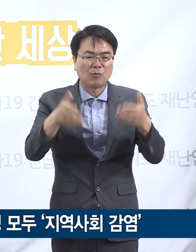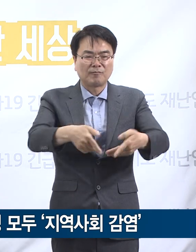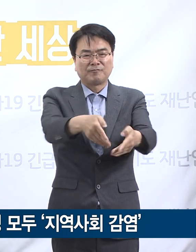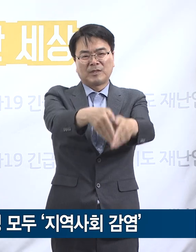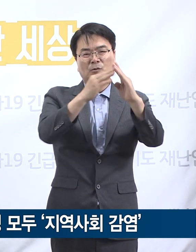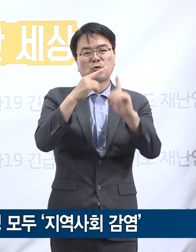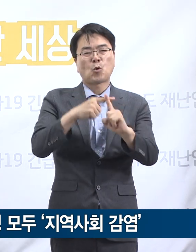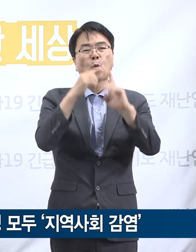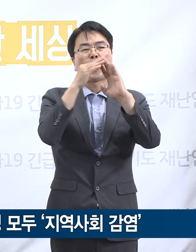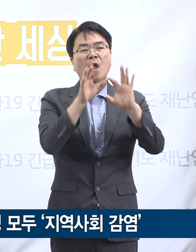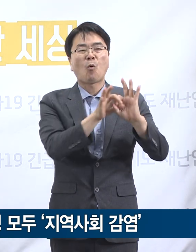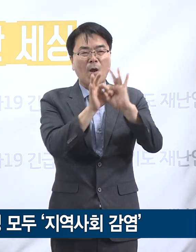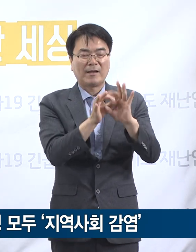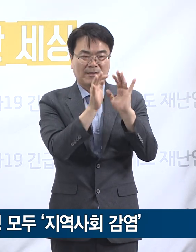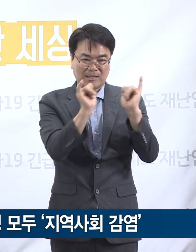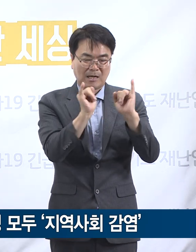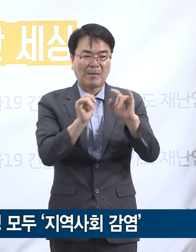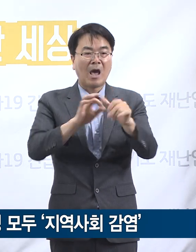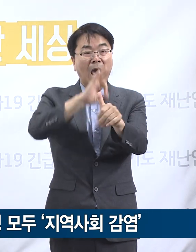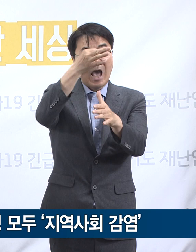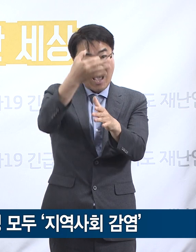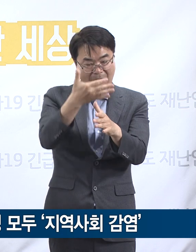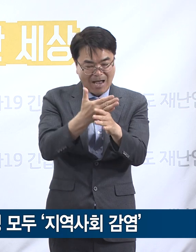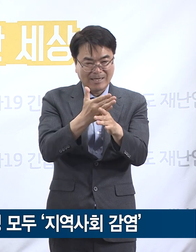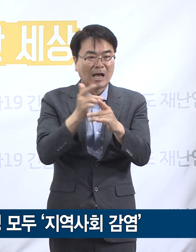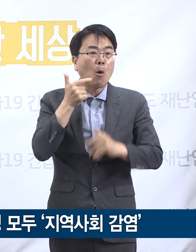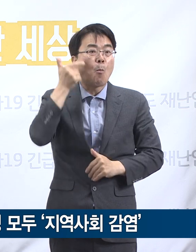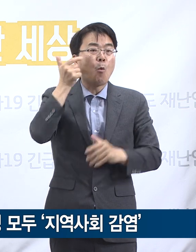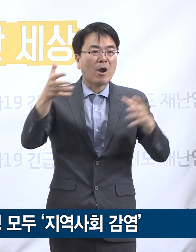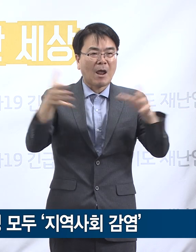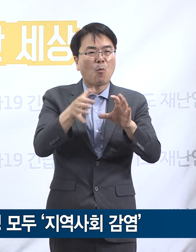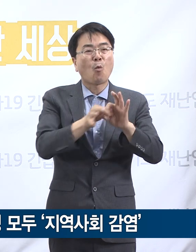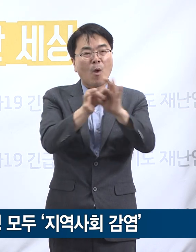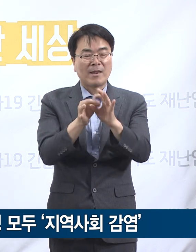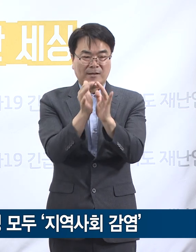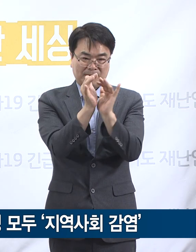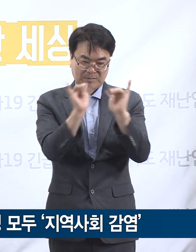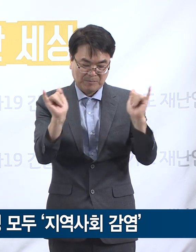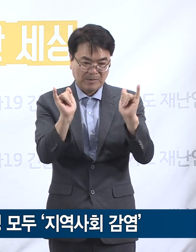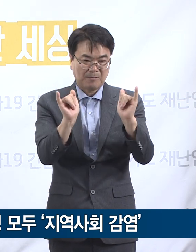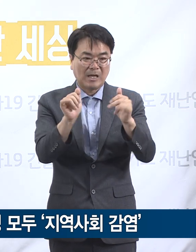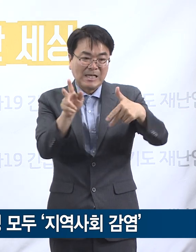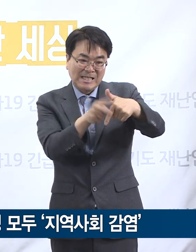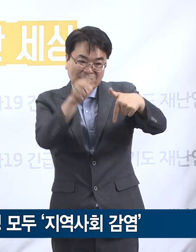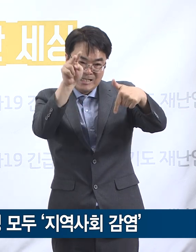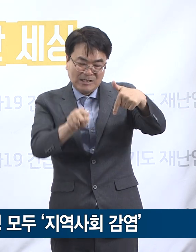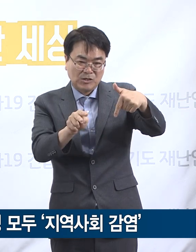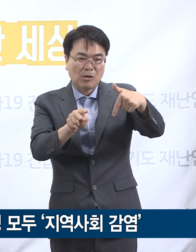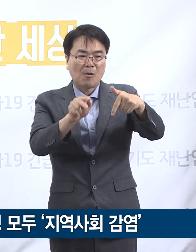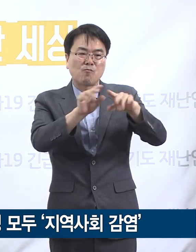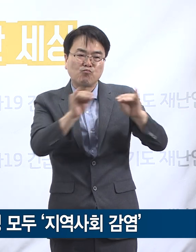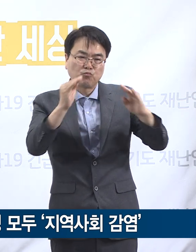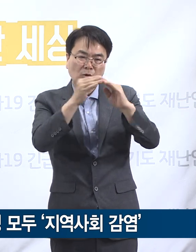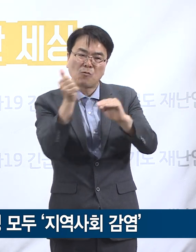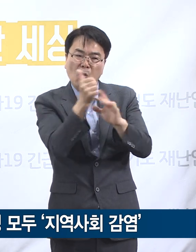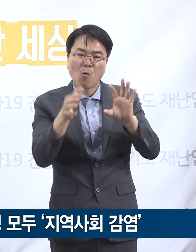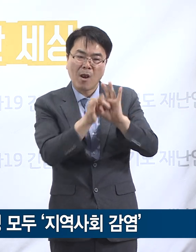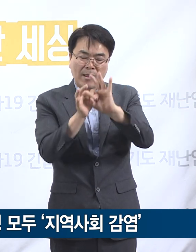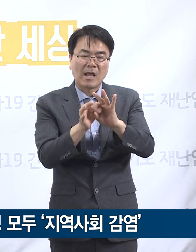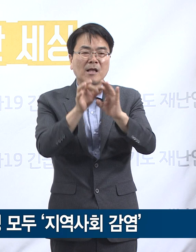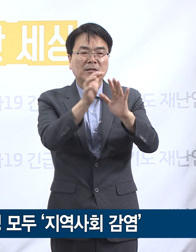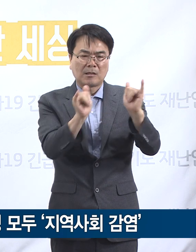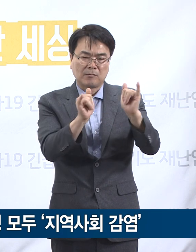5명, 안양과 군포 목회전 모임 관련 사례 4명, 인천 부동산 집단 감염 관련된 1명, 그리고